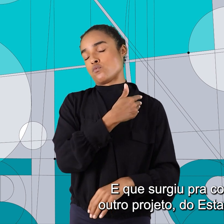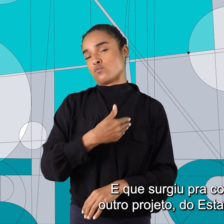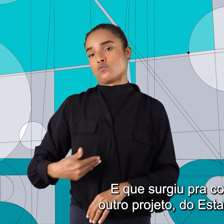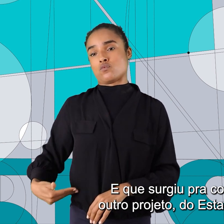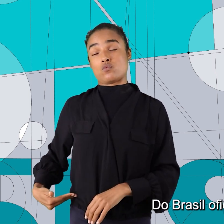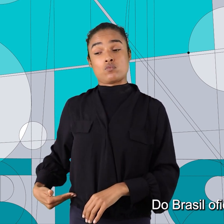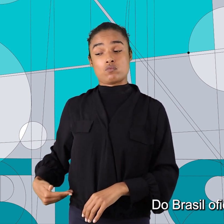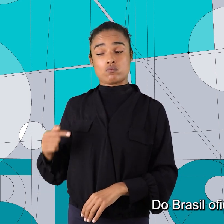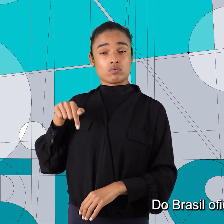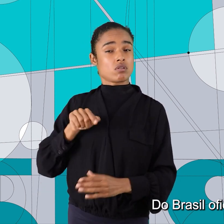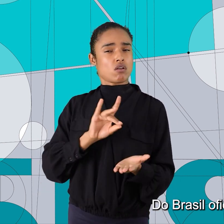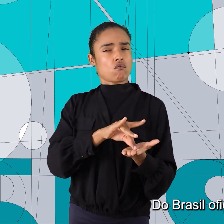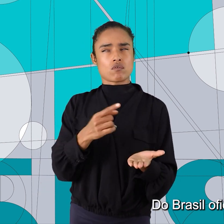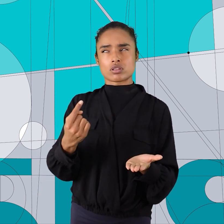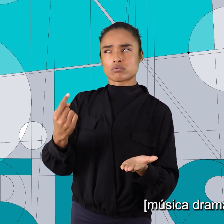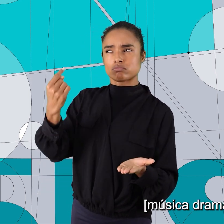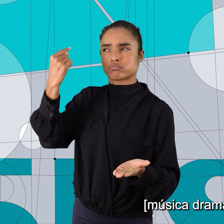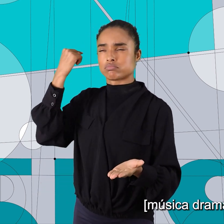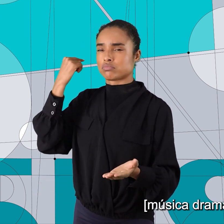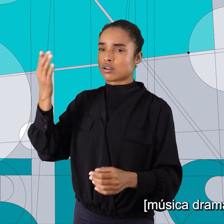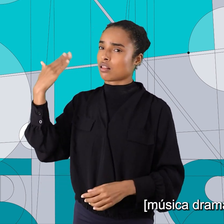Estado brasileiro, do Brasil oficial.